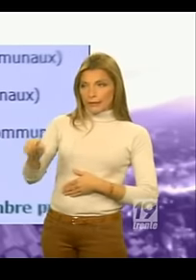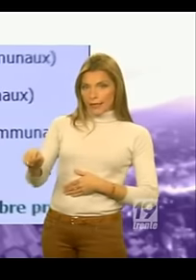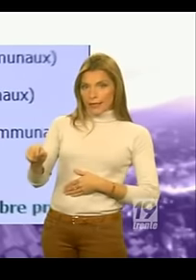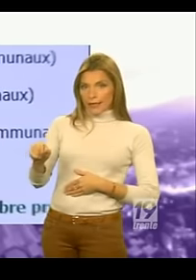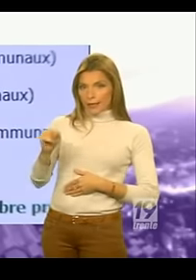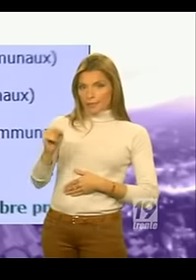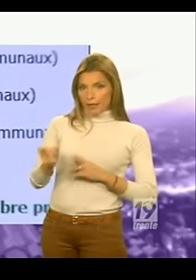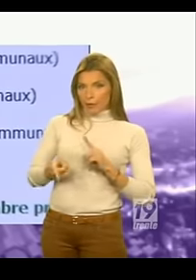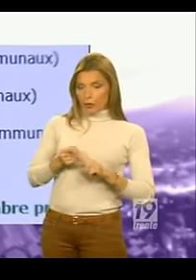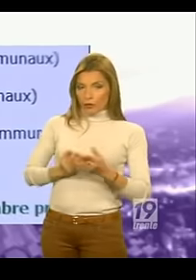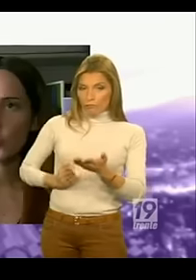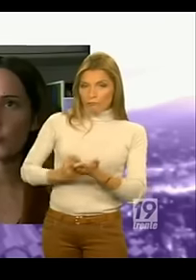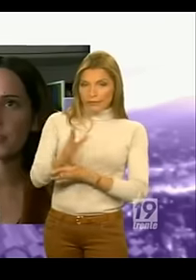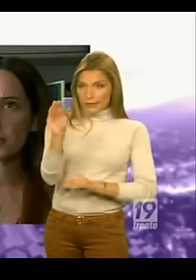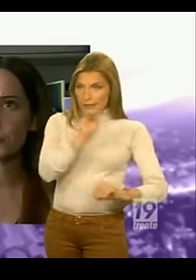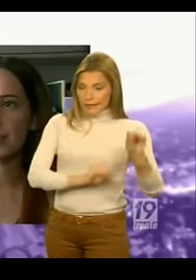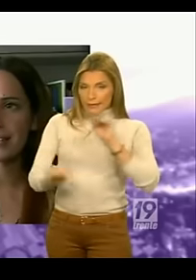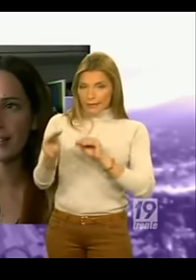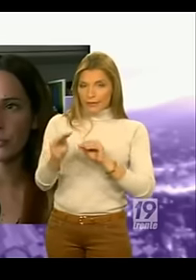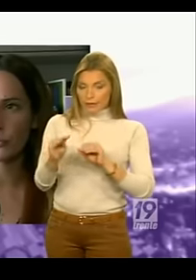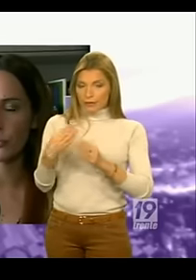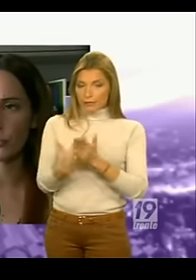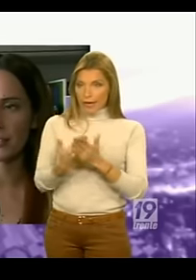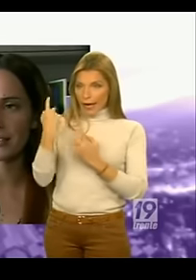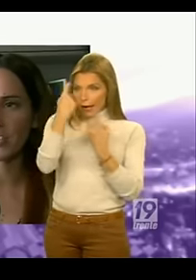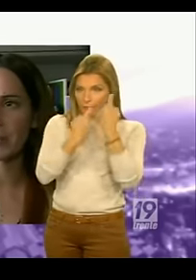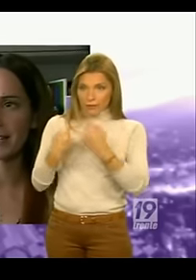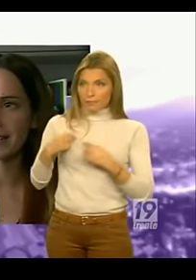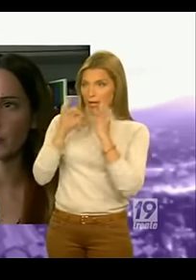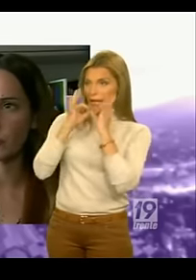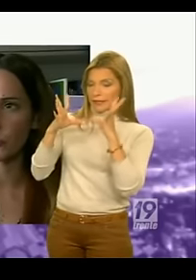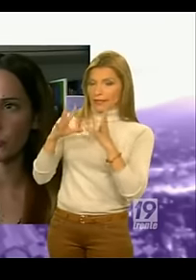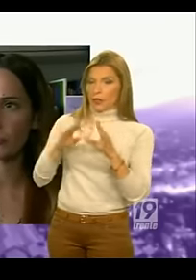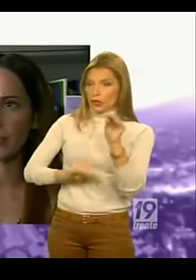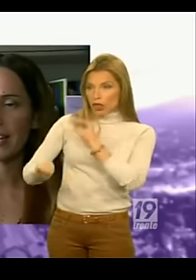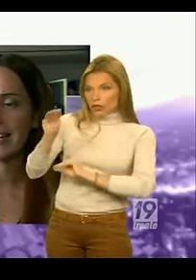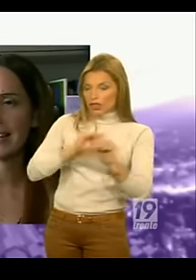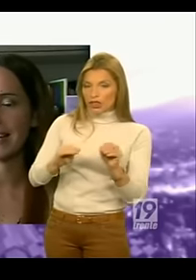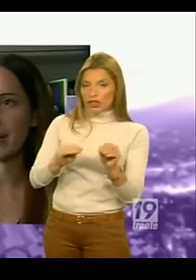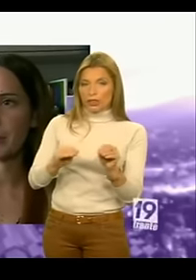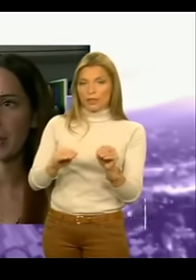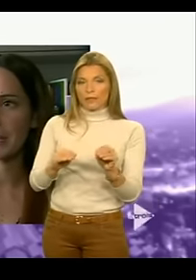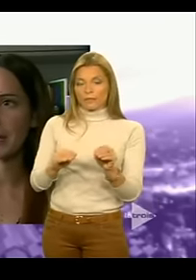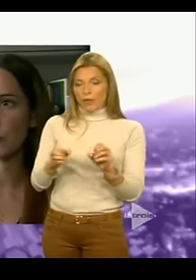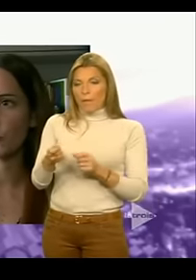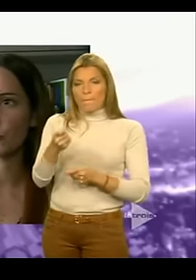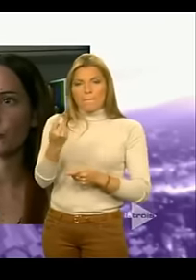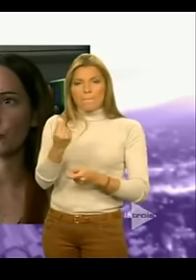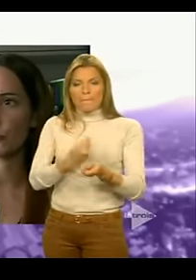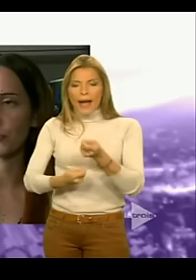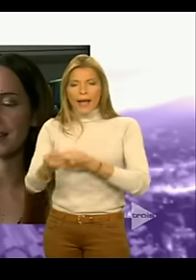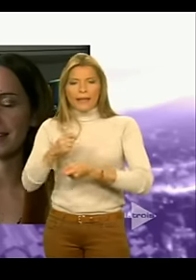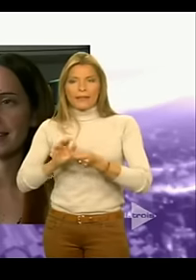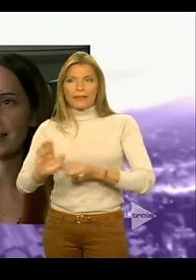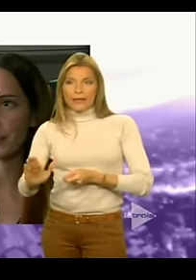stratégie politique. Je pense que c'est une excellente stratégie marketing qu'ils ont mis en oeuvre et qui a permis sans